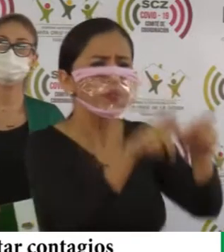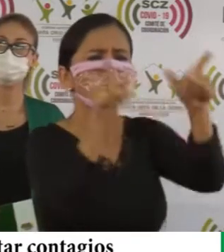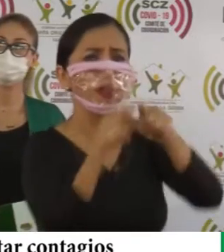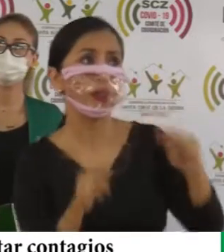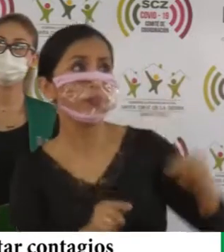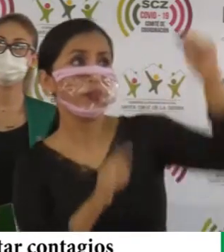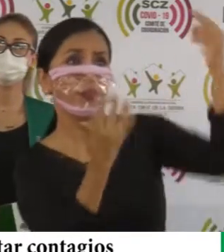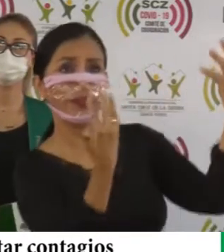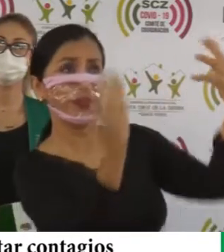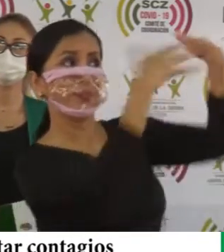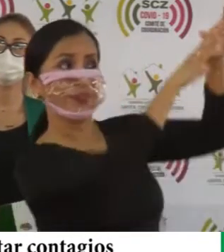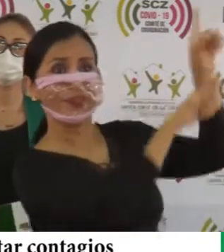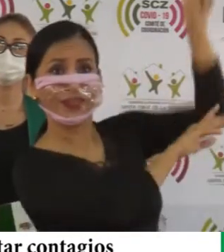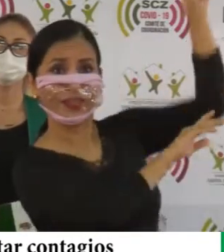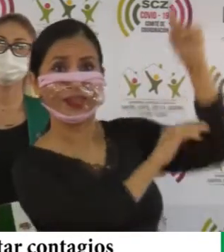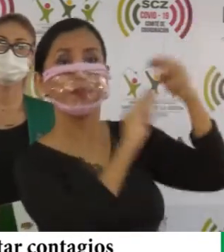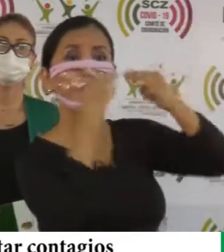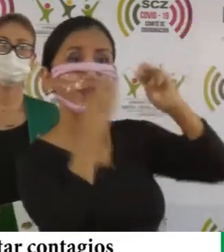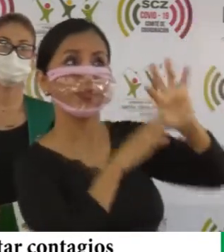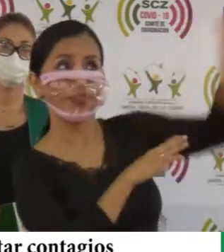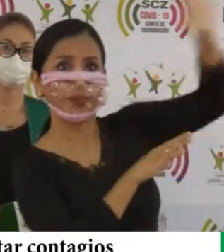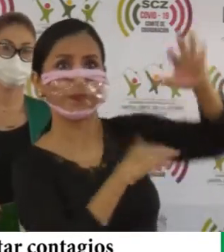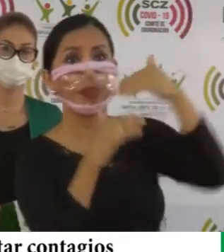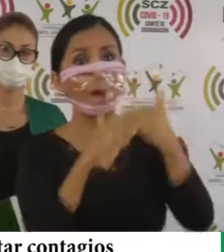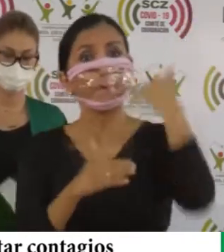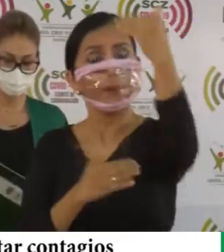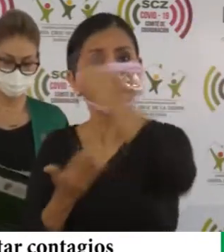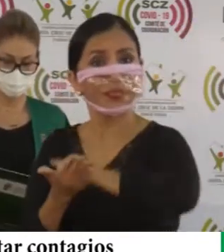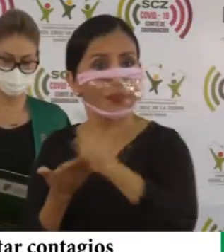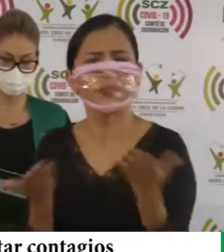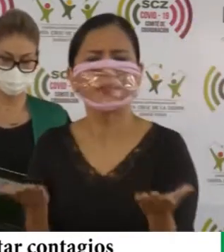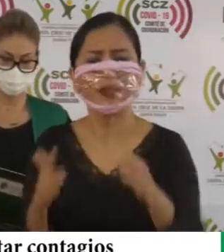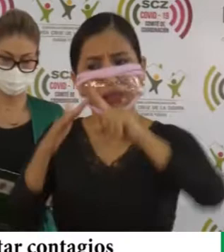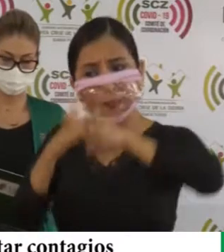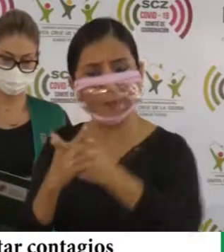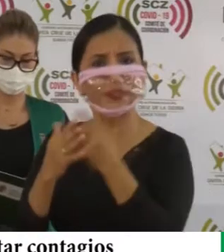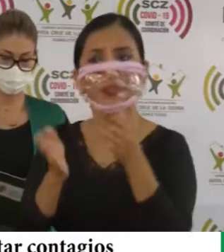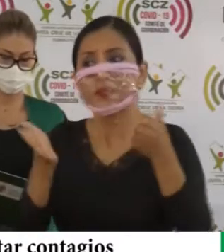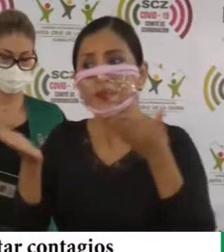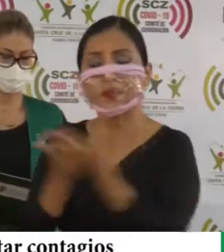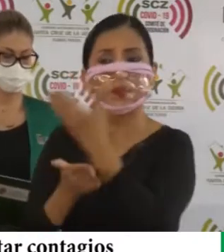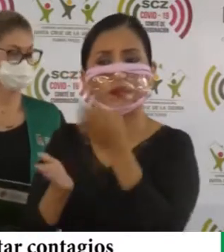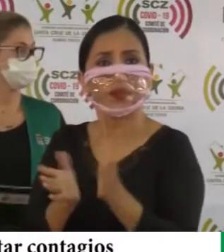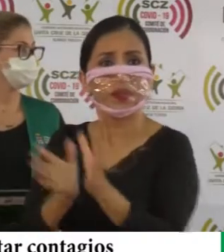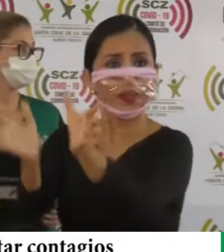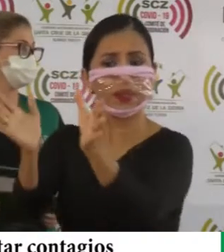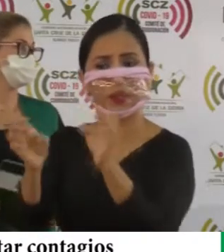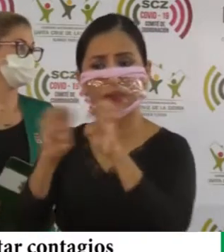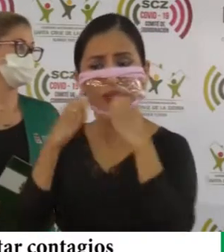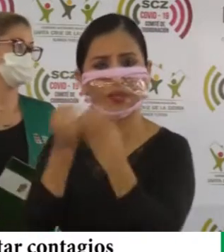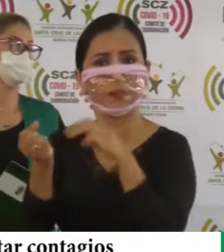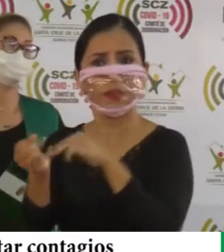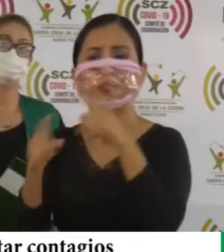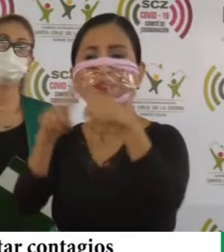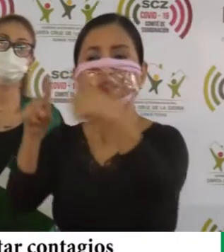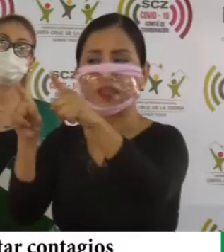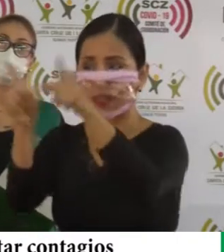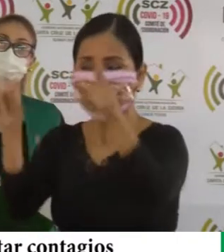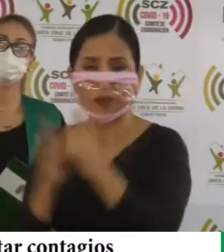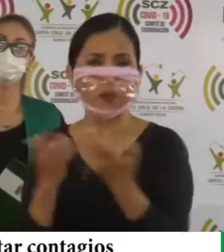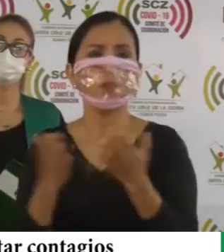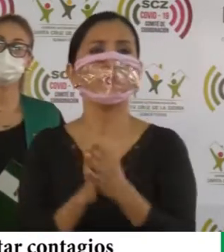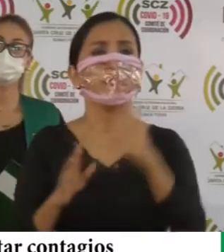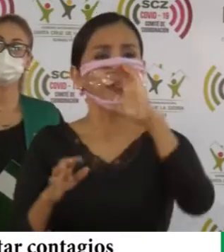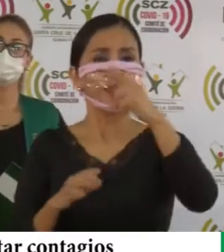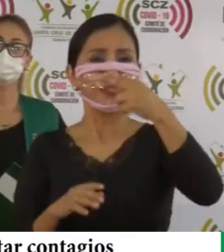norte integrado y el día la próxima semana estaremos ya iniciando una nueva nuevas brigadas en nuevos sectores estaremos